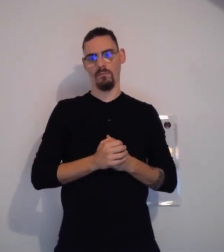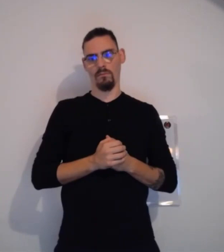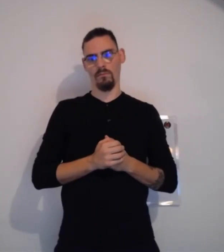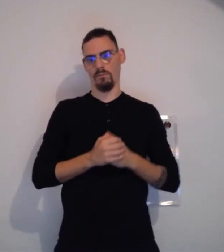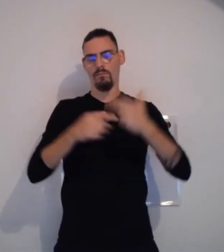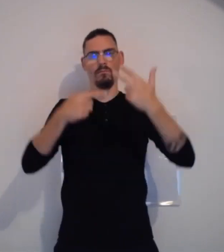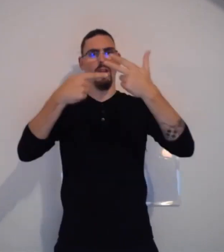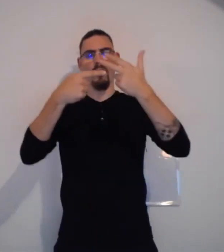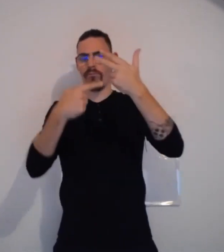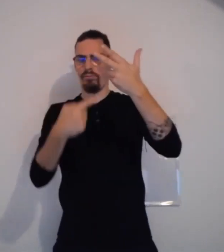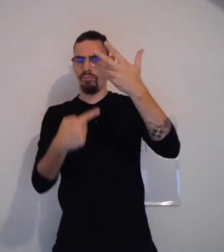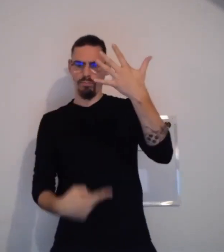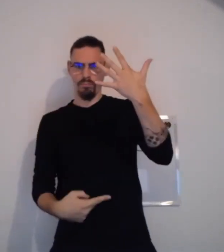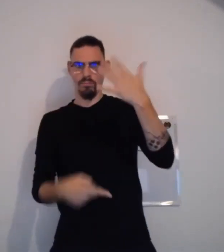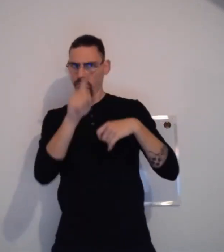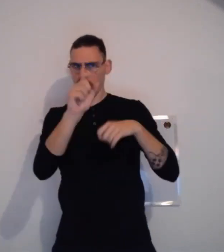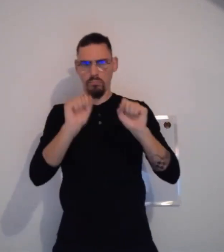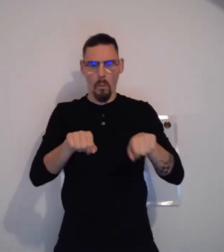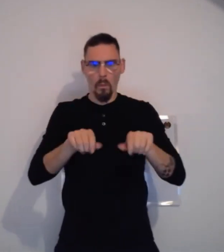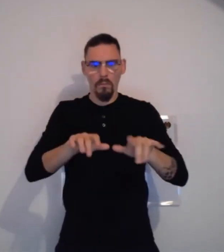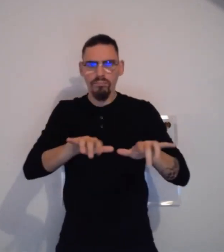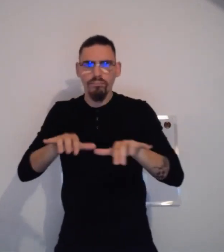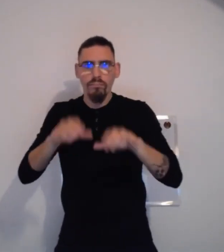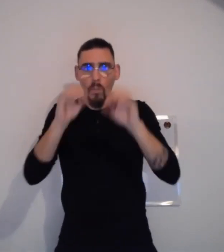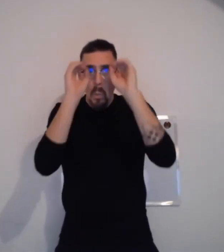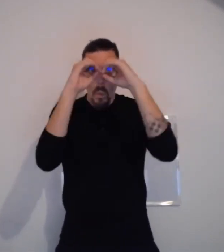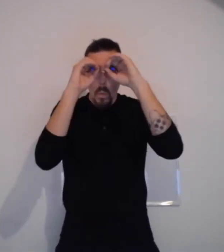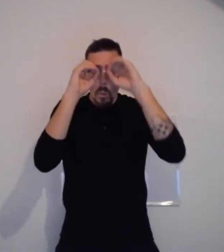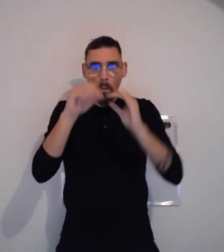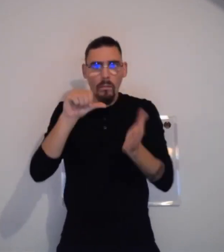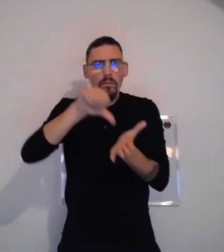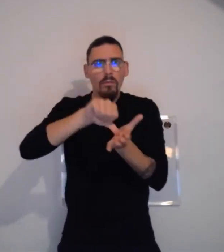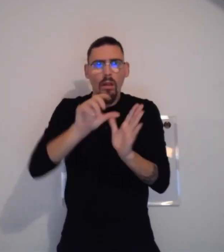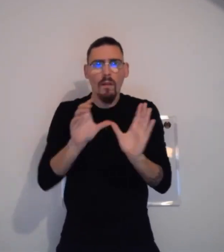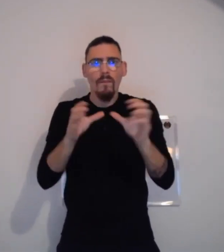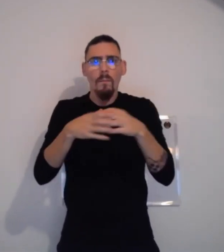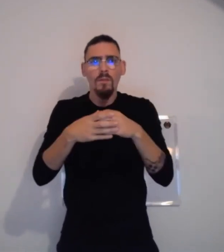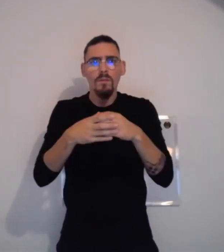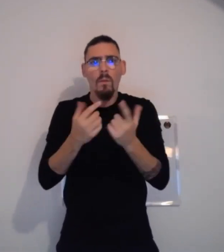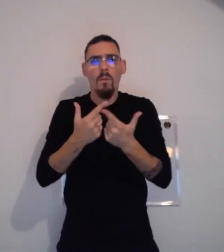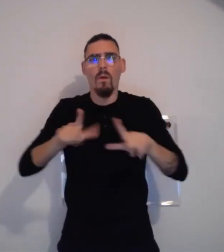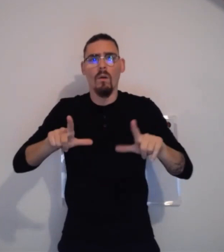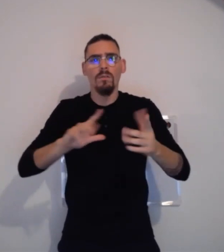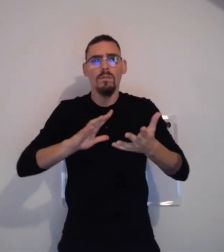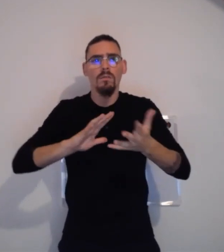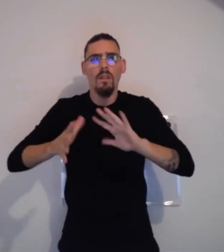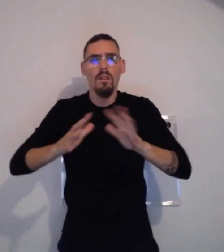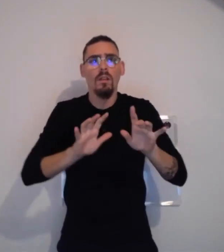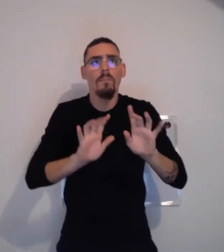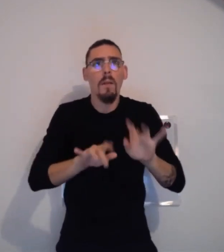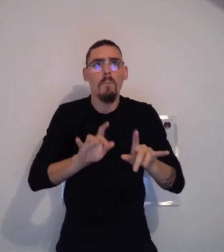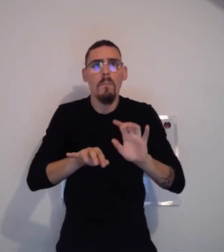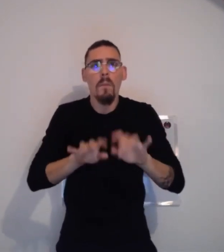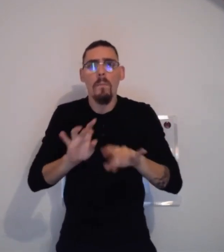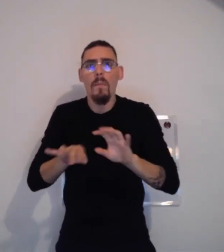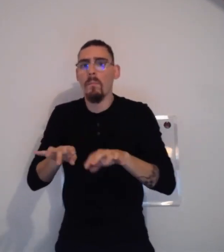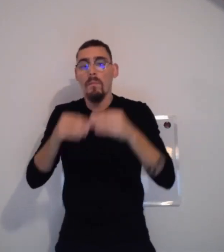le CFLS. Il y en a encore des tas d'autres. Il suffit de regarder sur Google et de taper centre de